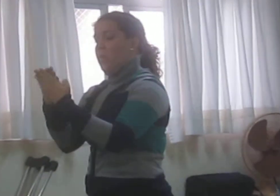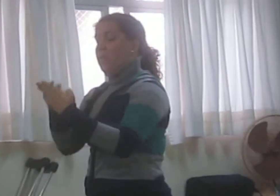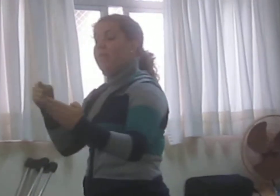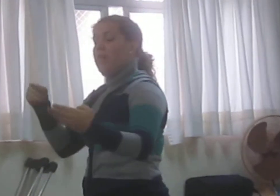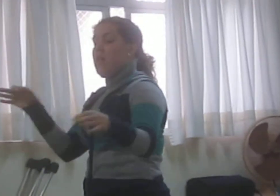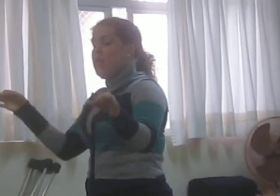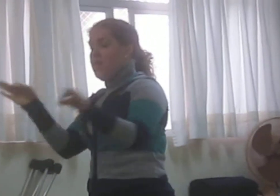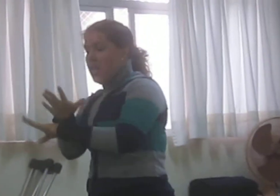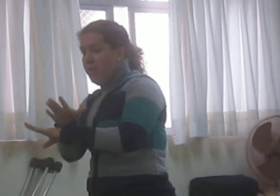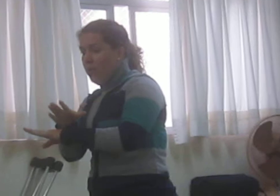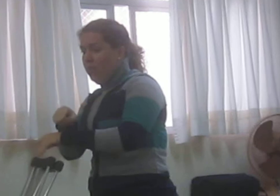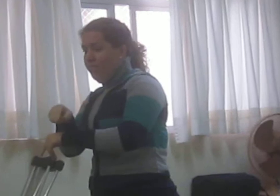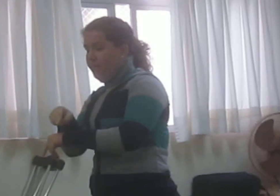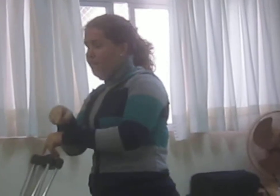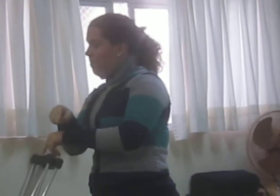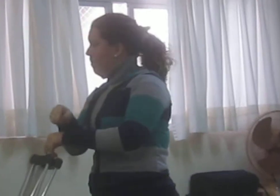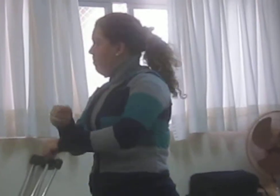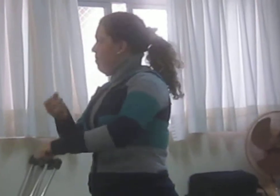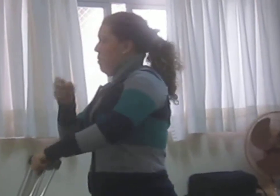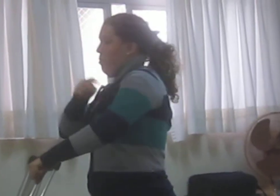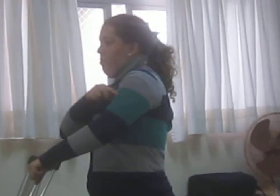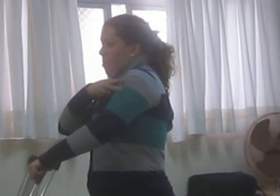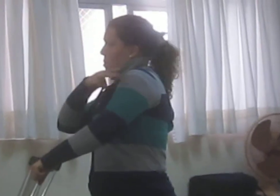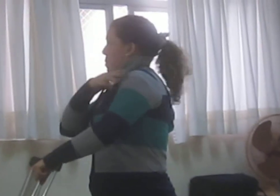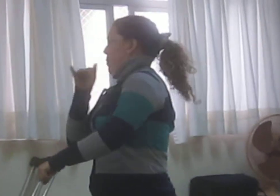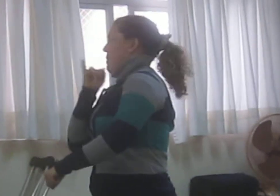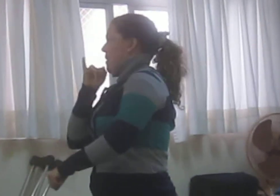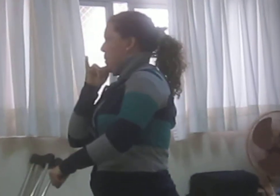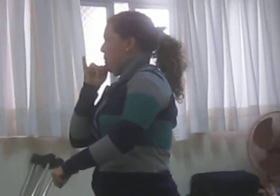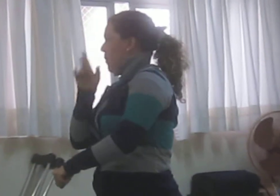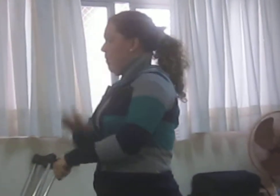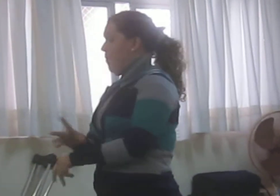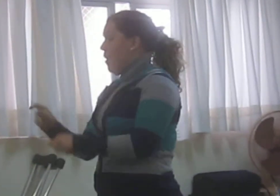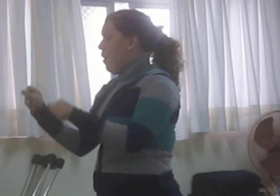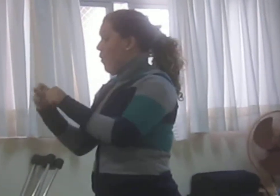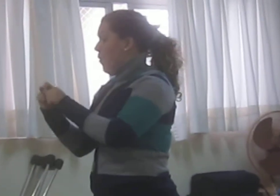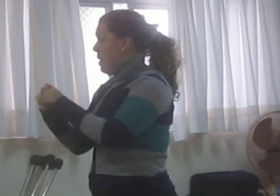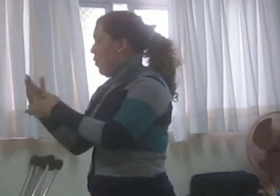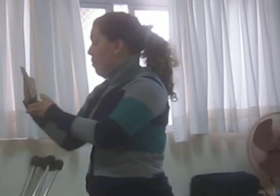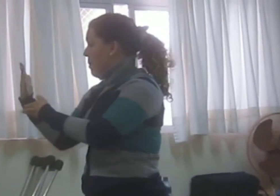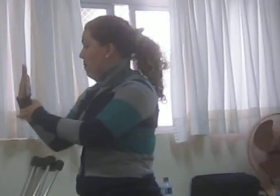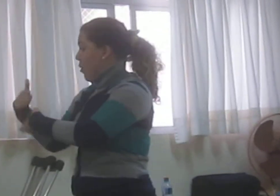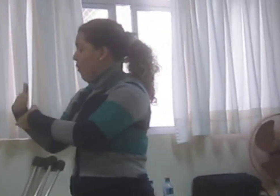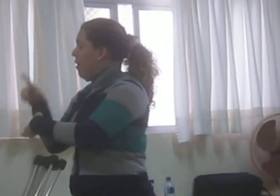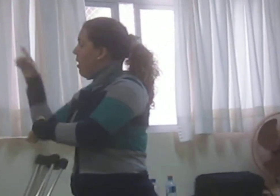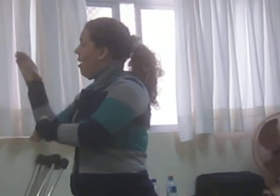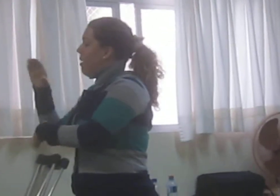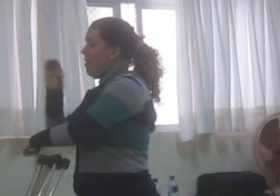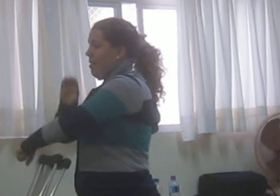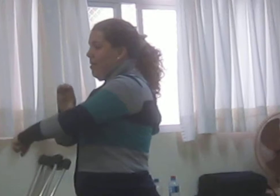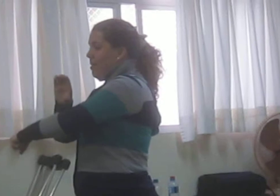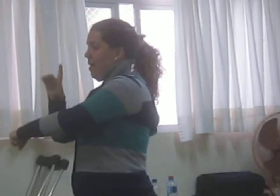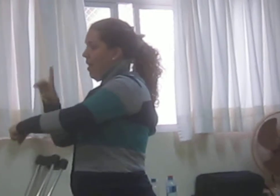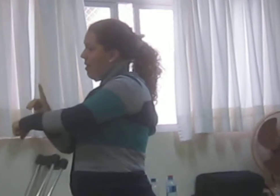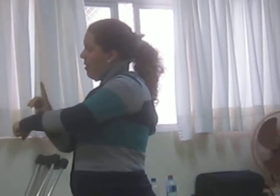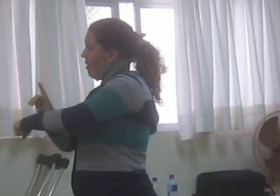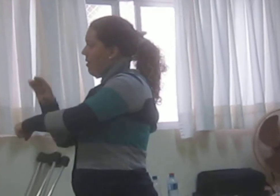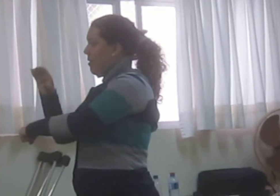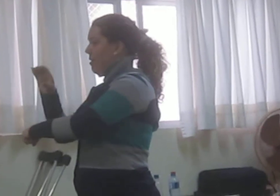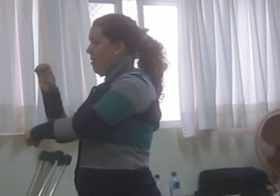SEAD, que era o antigo supletivo. Então, pelo município ou pelo estado,